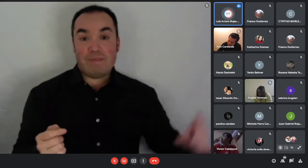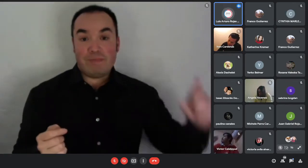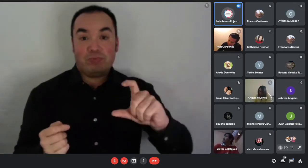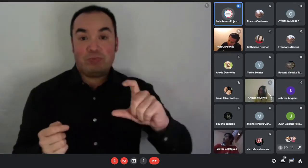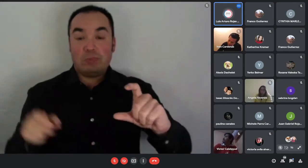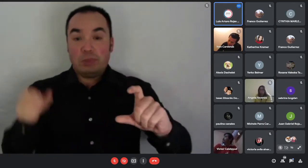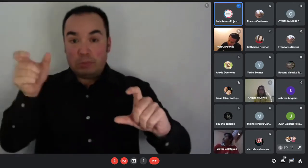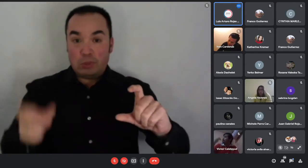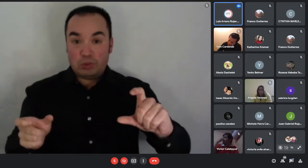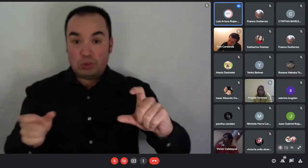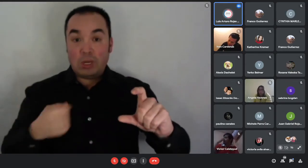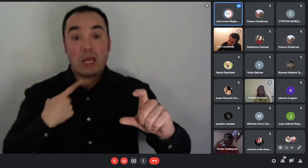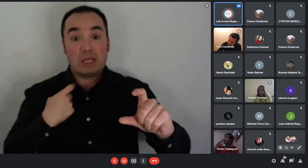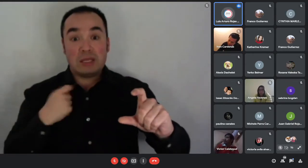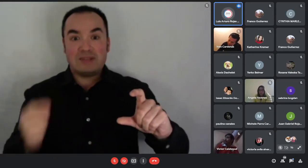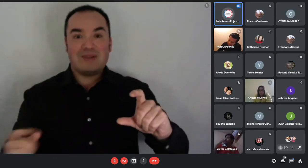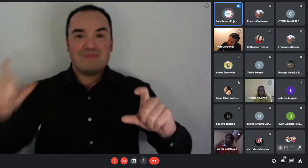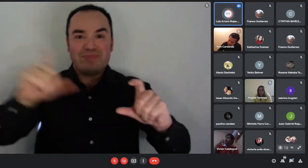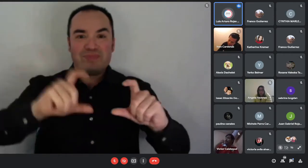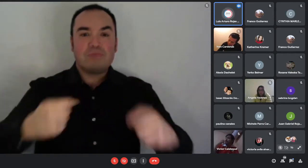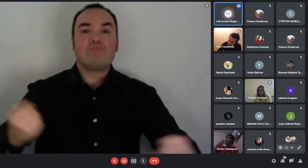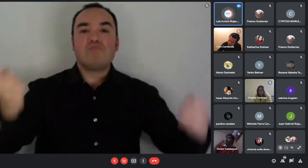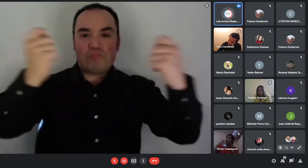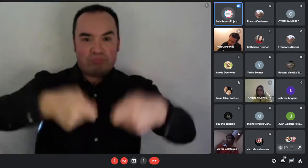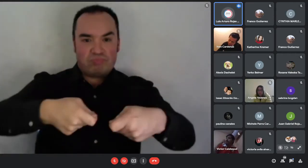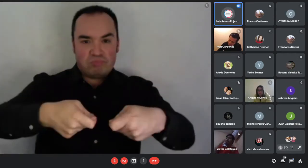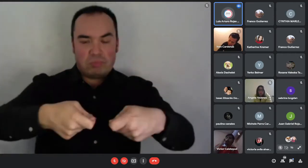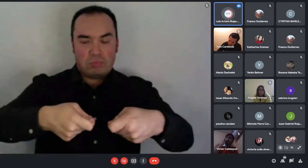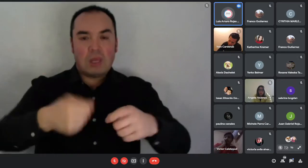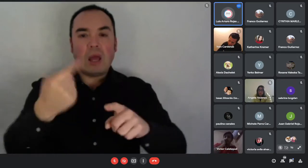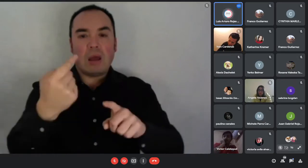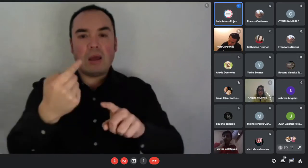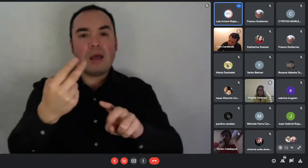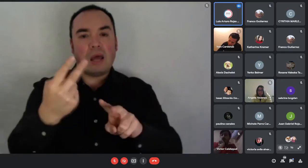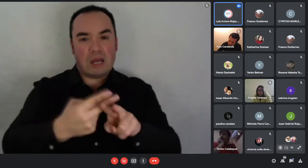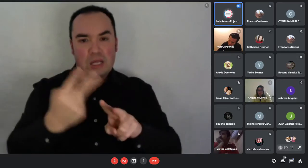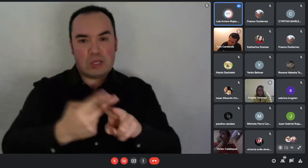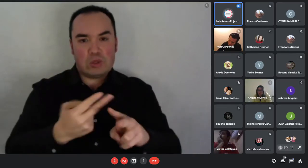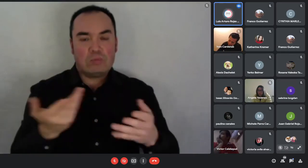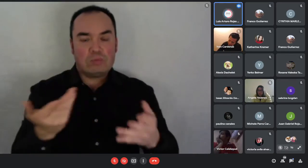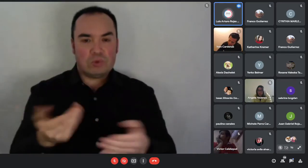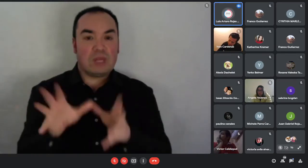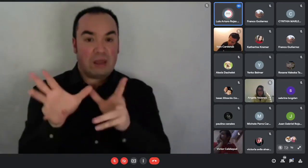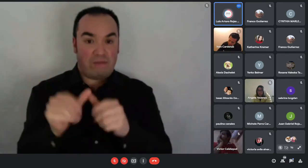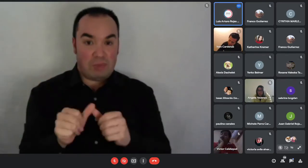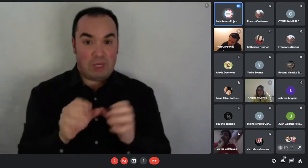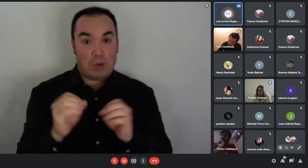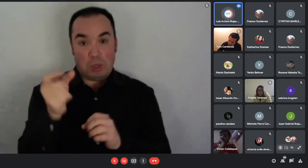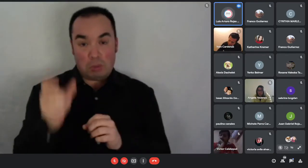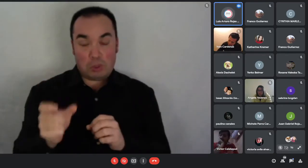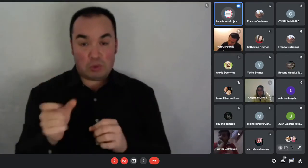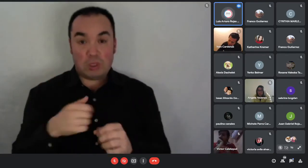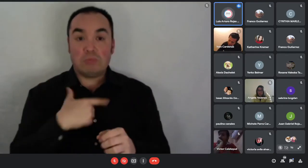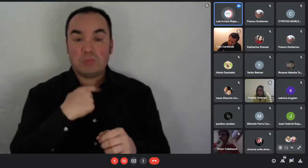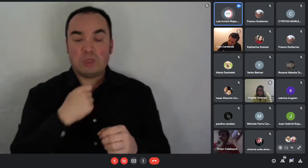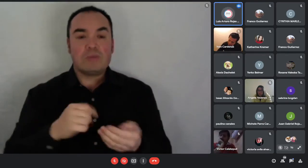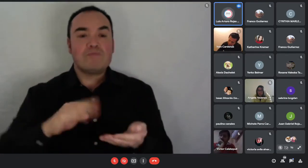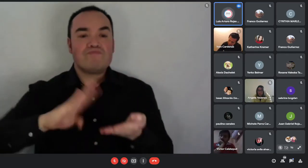familia, al momento de postular, el postulante, debe acreditar que efectivamente genera recursos